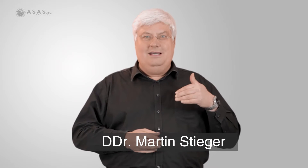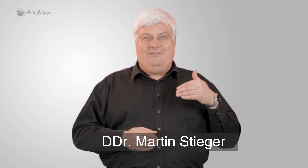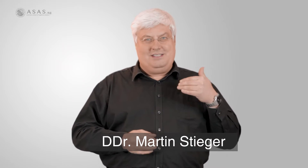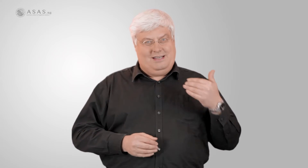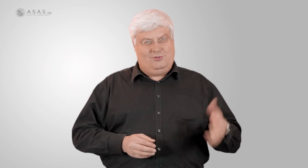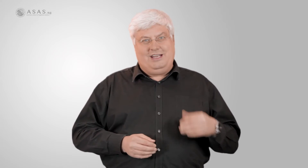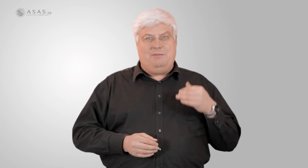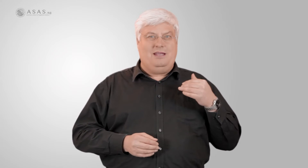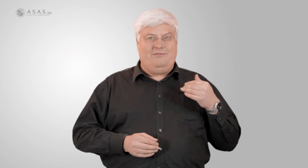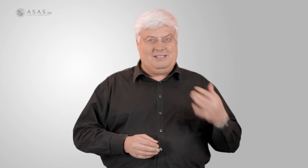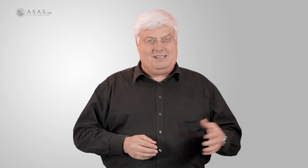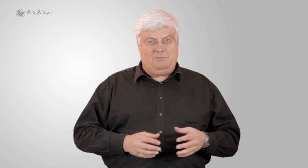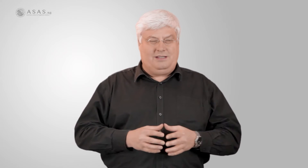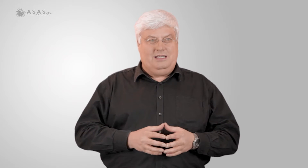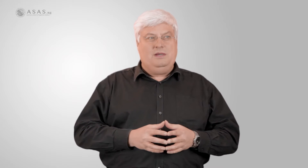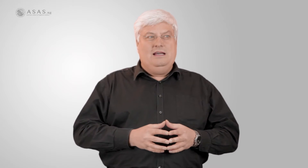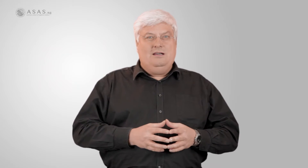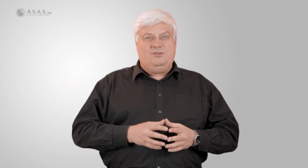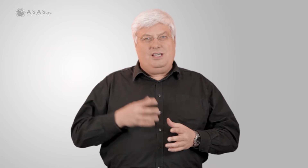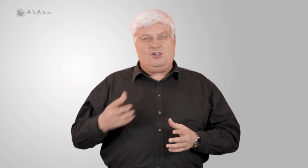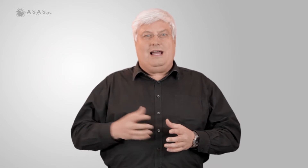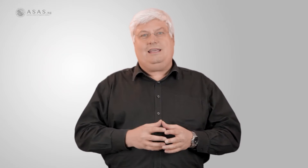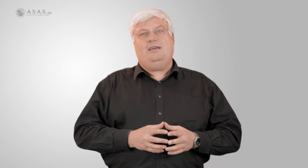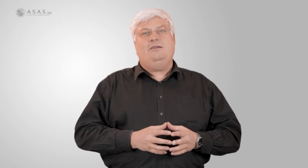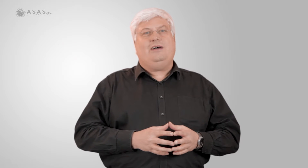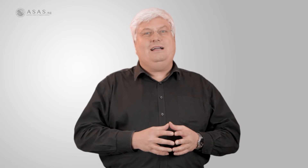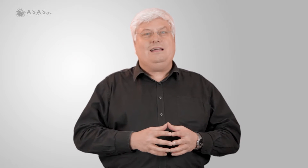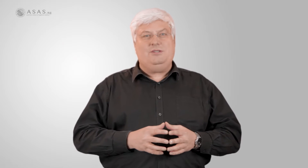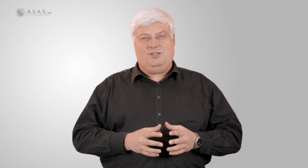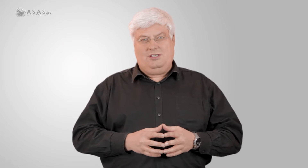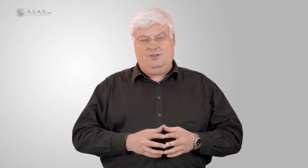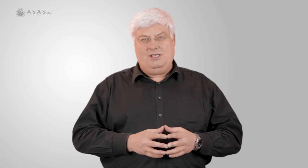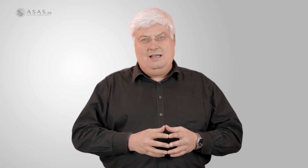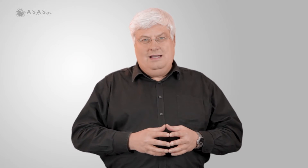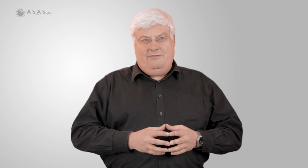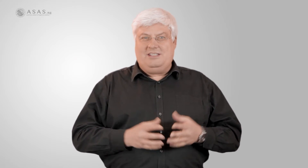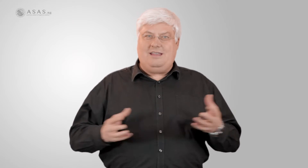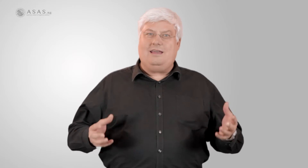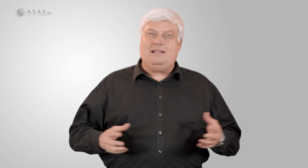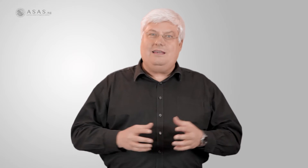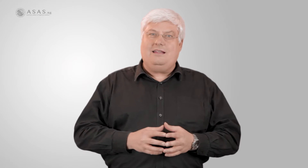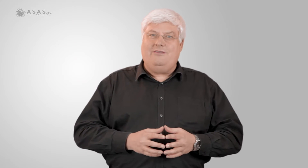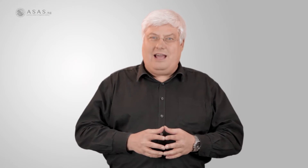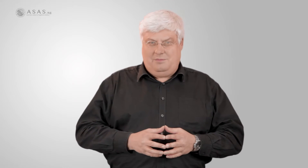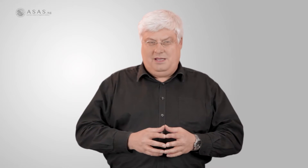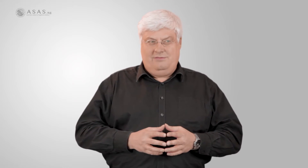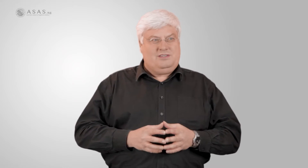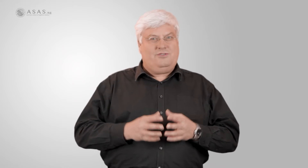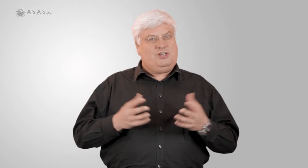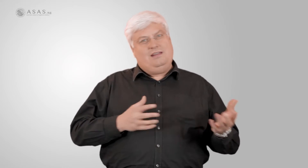was ist ein Unternehmen, was ist ein Betrieb und sehr starke Fragen damit ausgelöst, was ist eigentlich ein Gewerbe, was verstehen